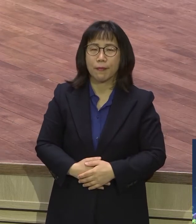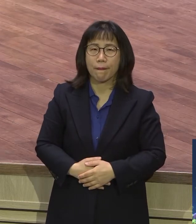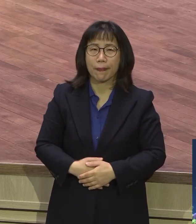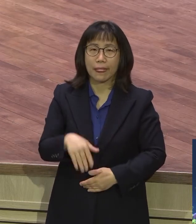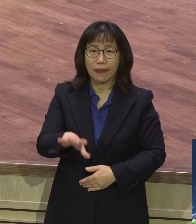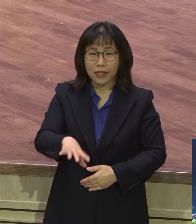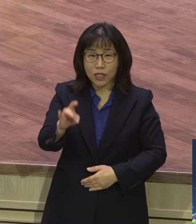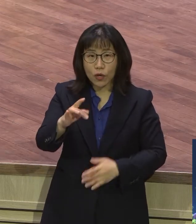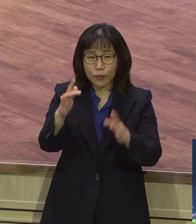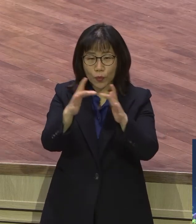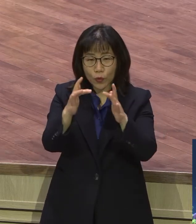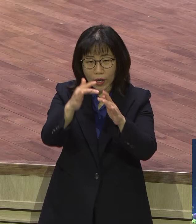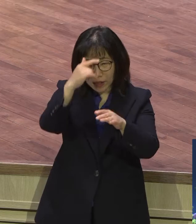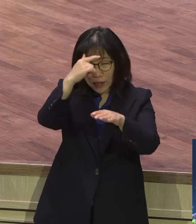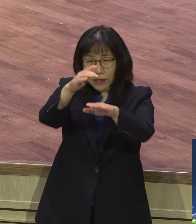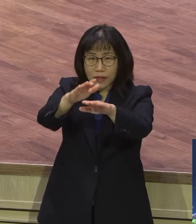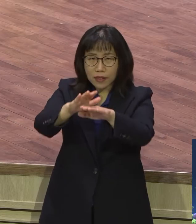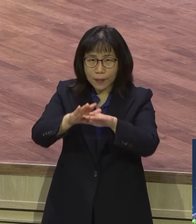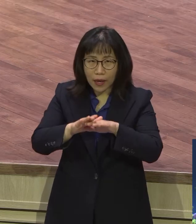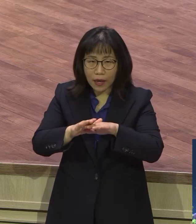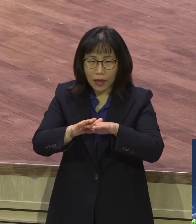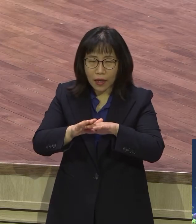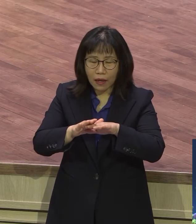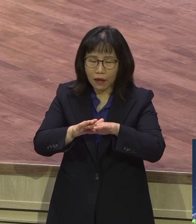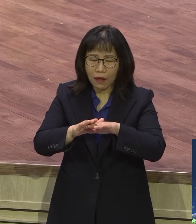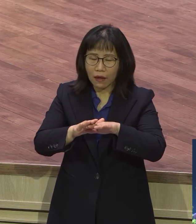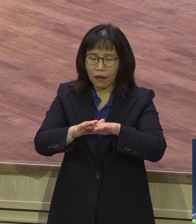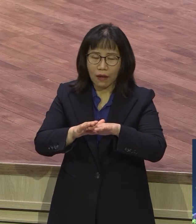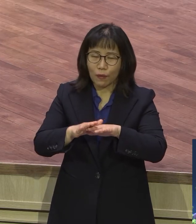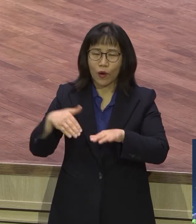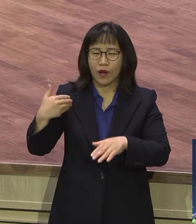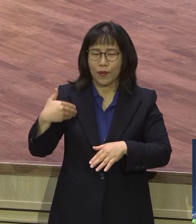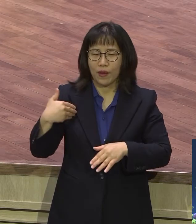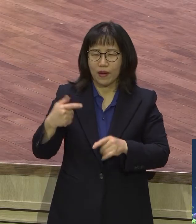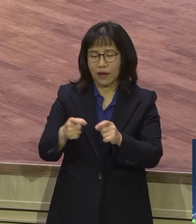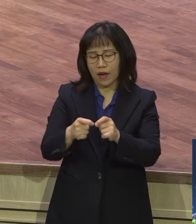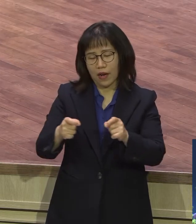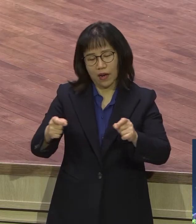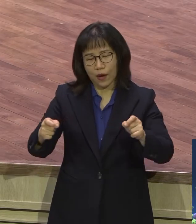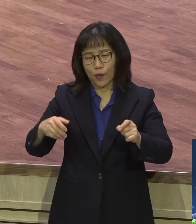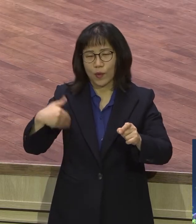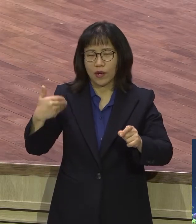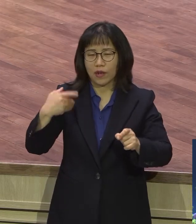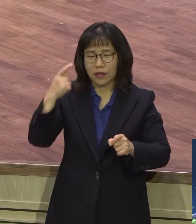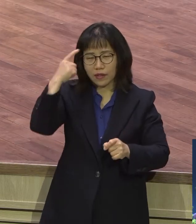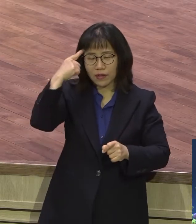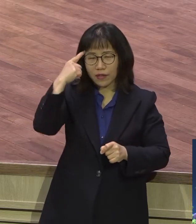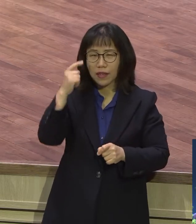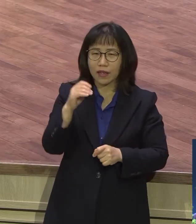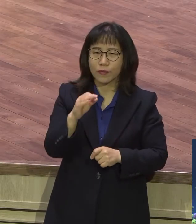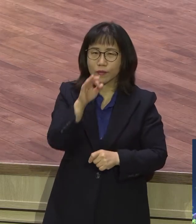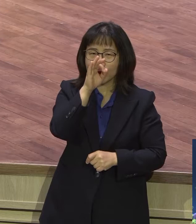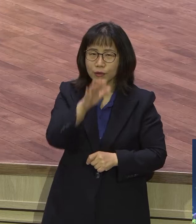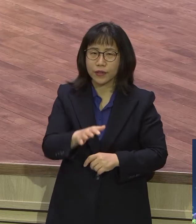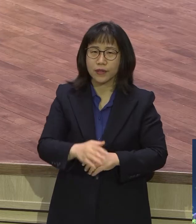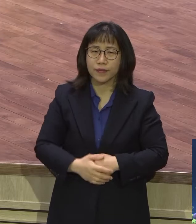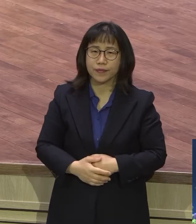예배를 드릴 때 이렇게 길게 갈 줄은 전혀 생각도 못했습니다. 그것도 생전 처음